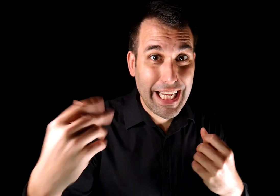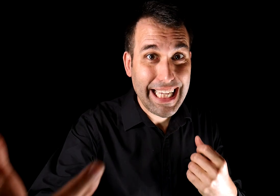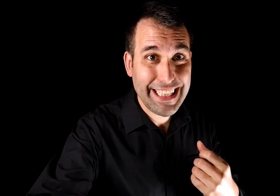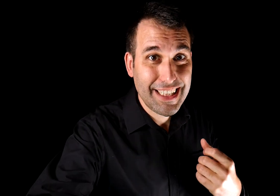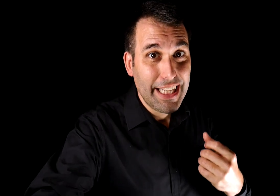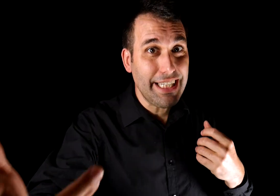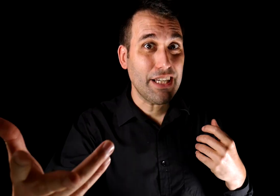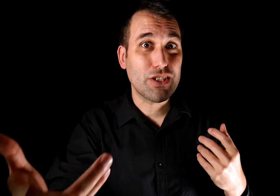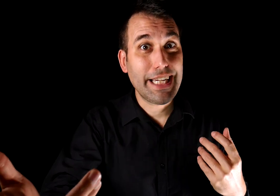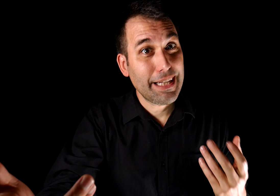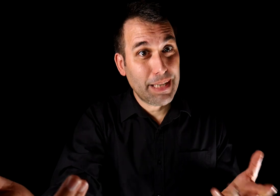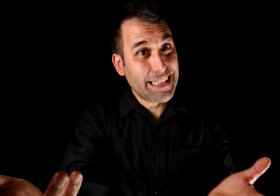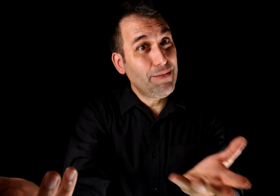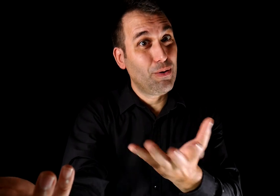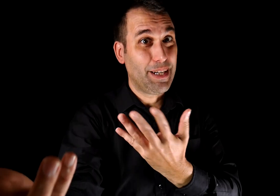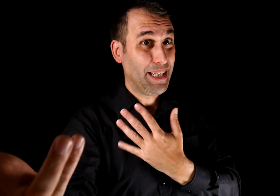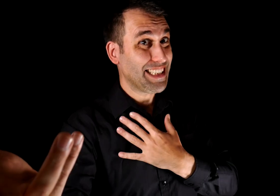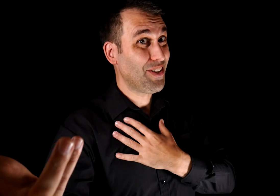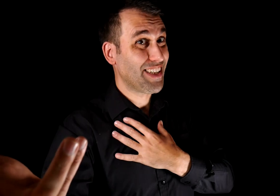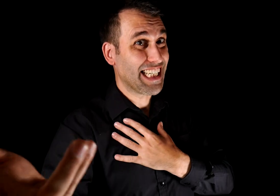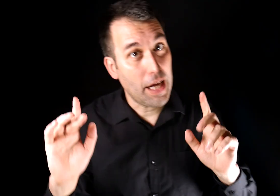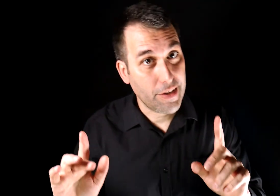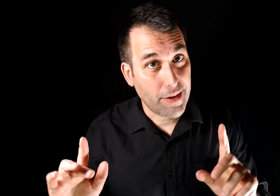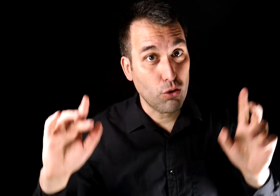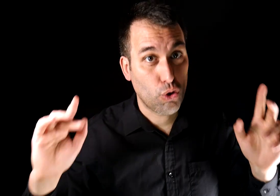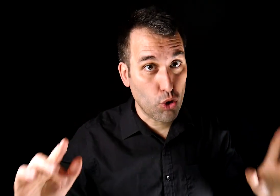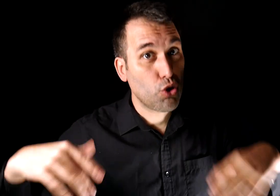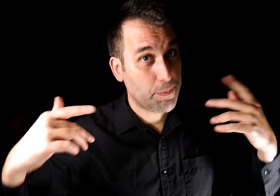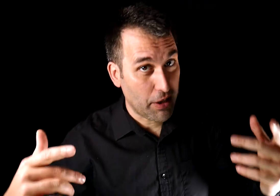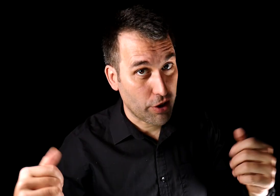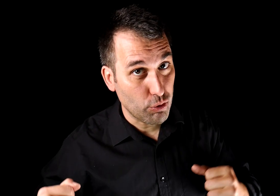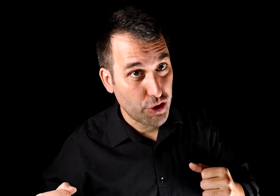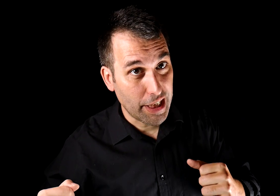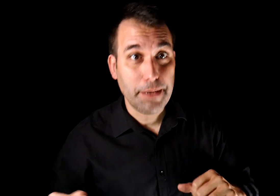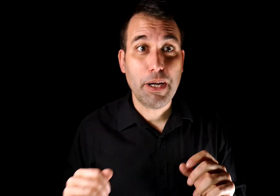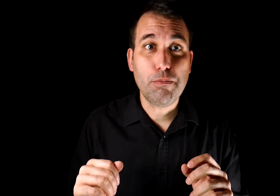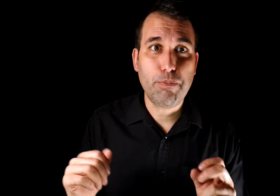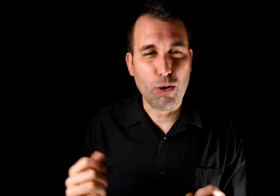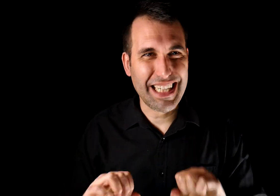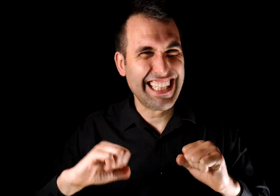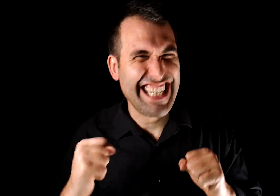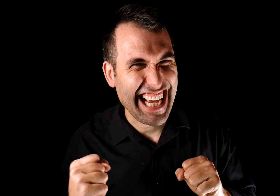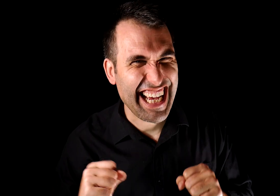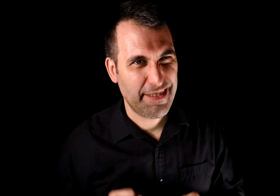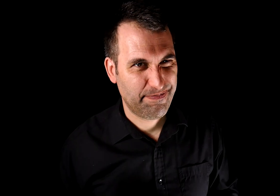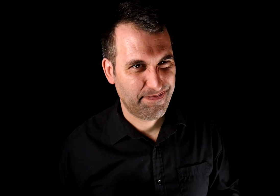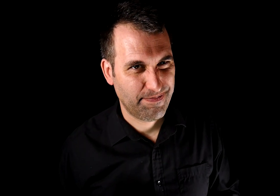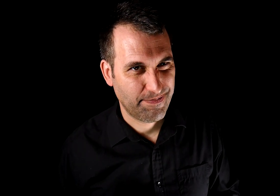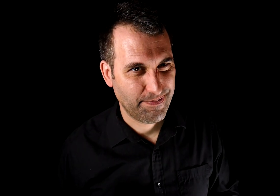gratis y que no estaría de más devolverme las tornas. Aderezado con otro disparador de curiosidad para un poco más de ñaca. ¿Pero quieres